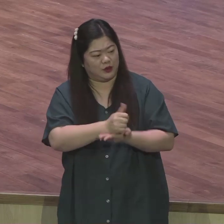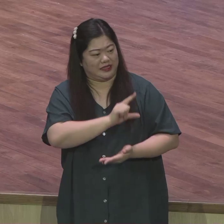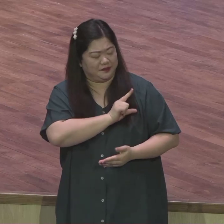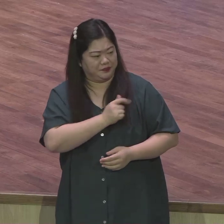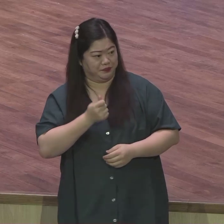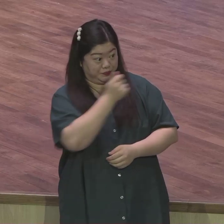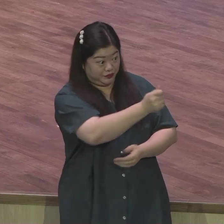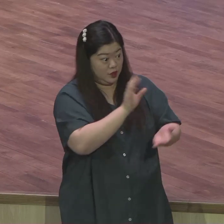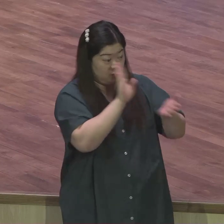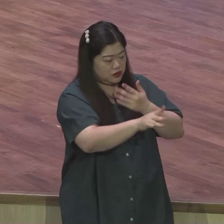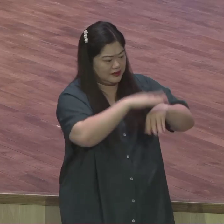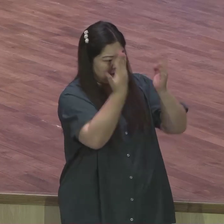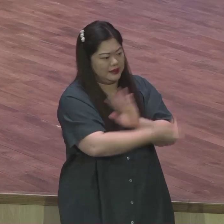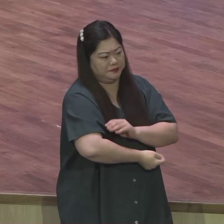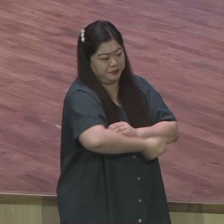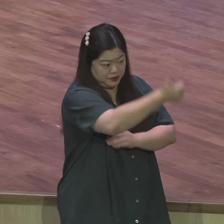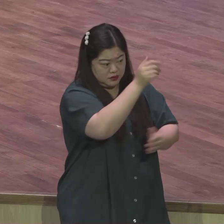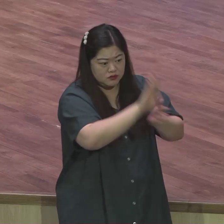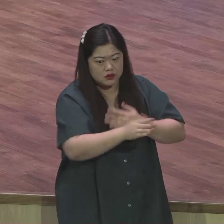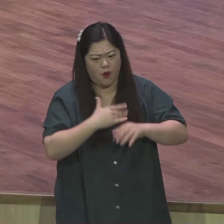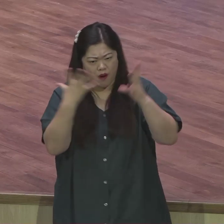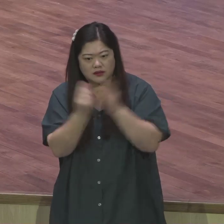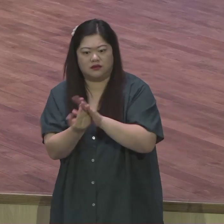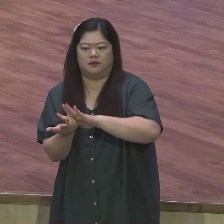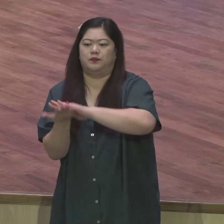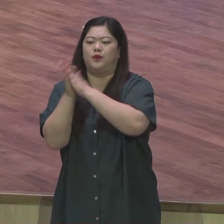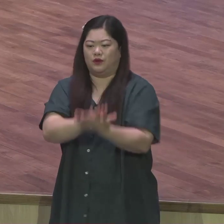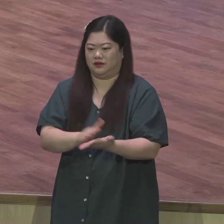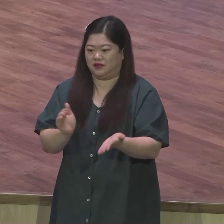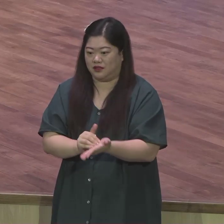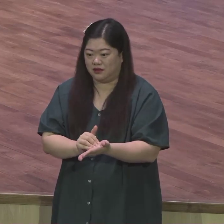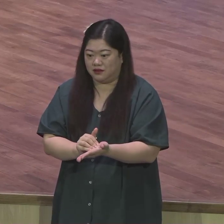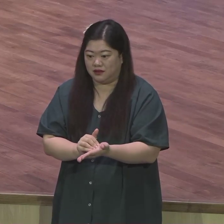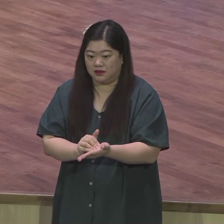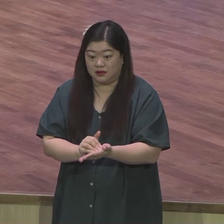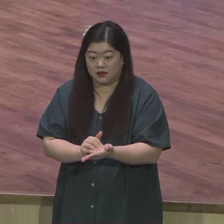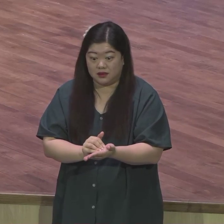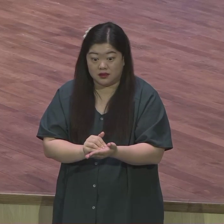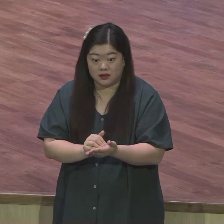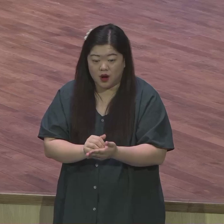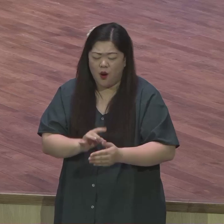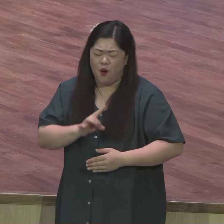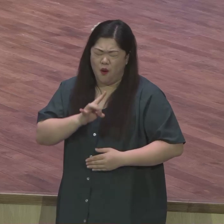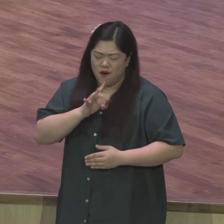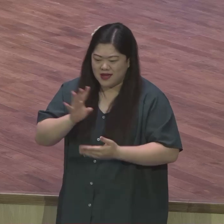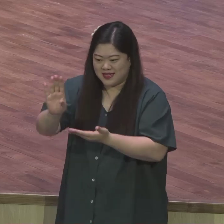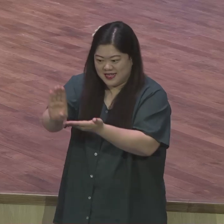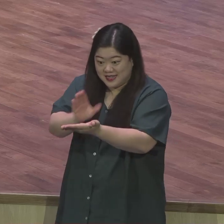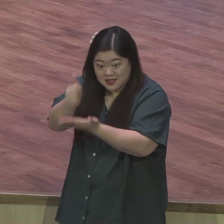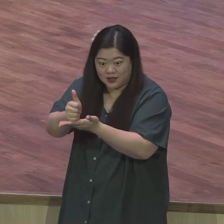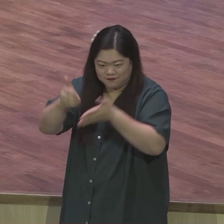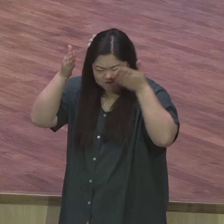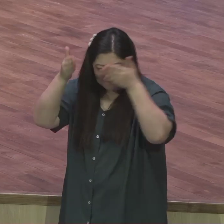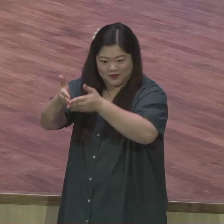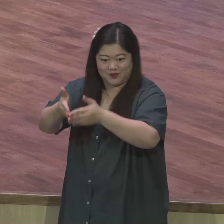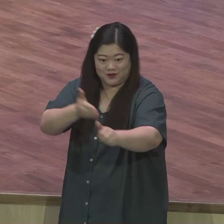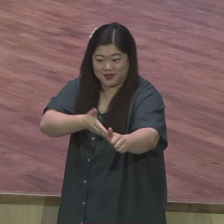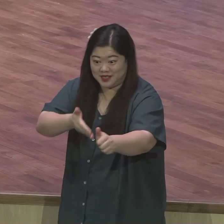그리스도 그리스도 끝난 거 다 인생문제 끝났기 때문에 오직 그리스도 어떤 문제 생겨도 그리스도 이런